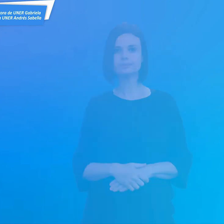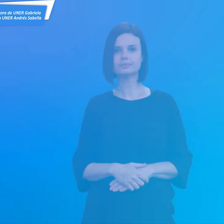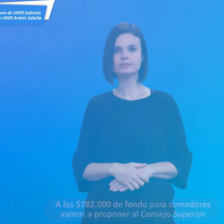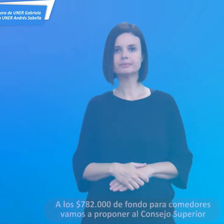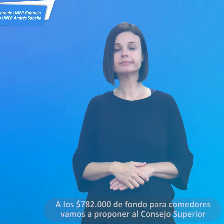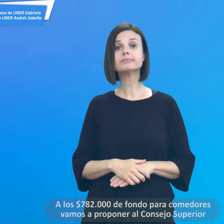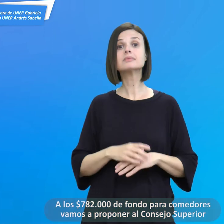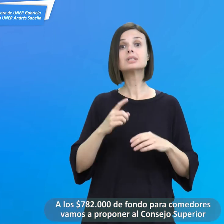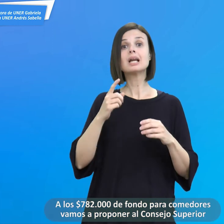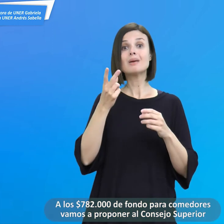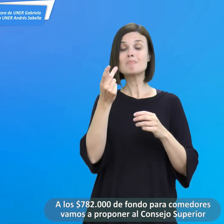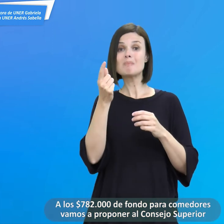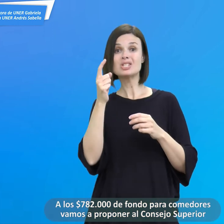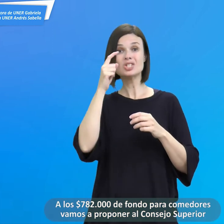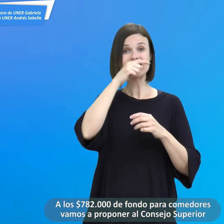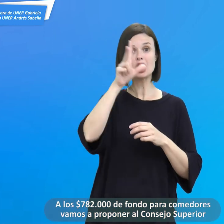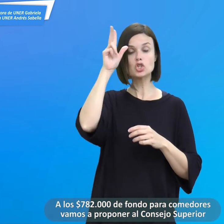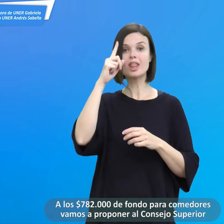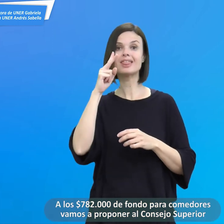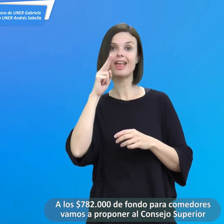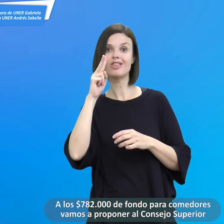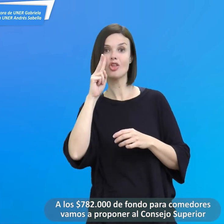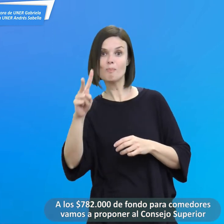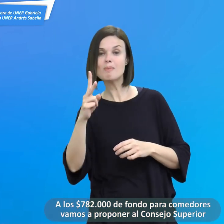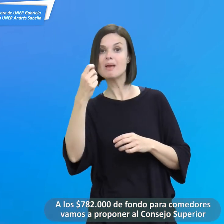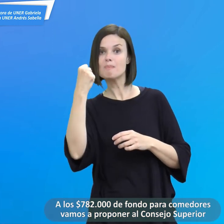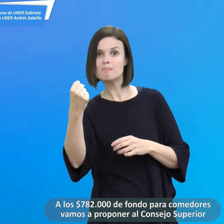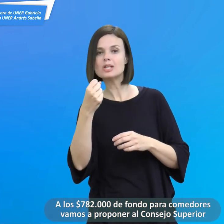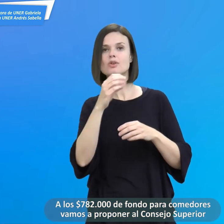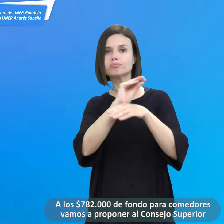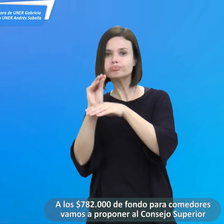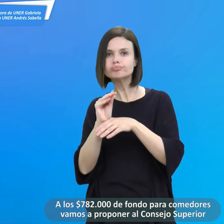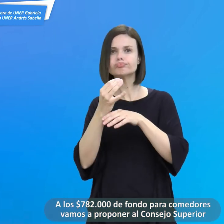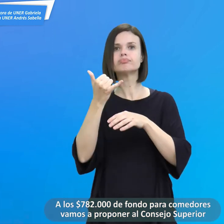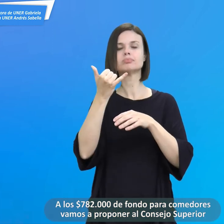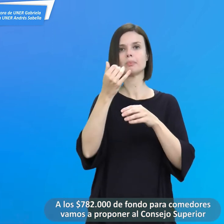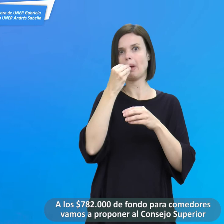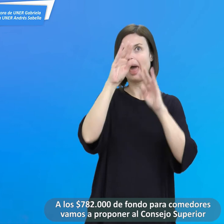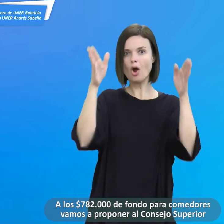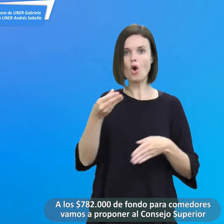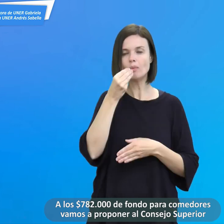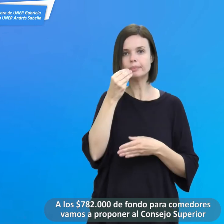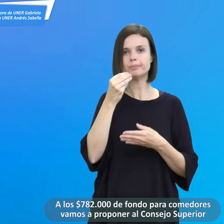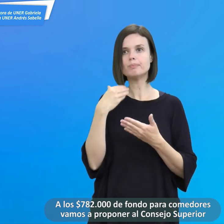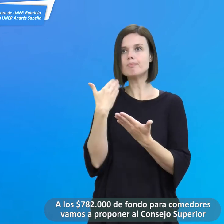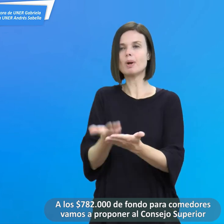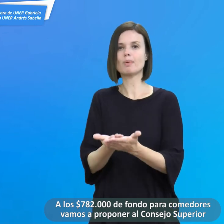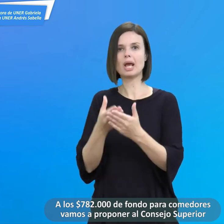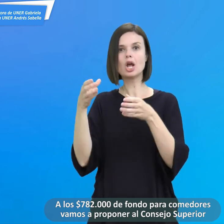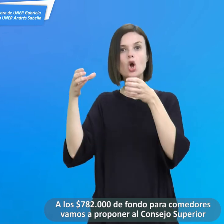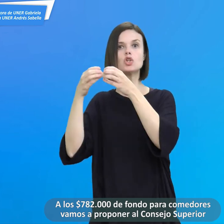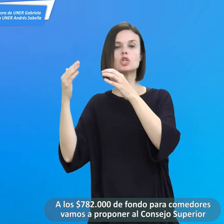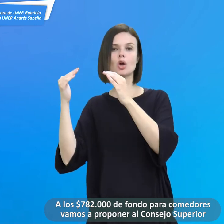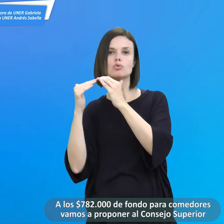A los 782 mil pesos de fondo para comedores vamos a proponer al Consejo